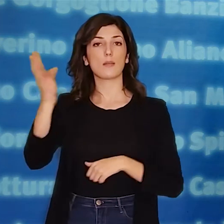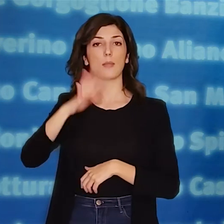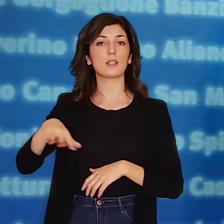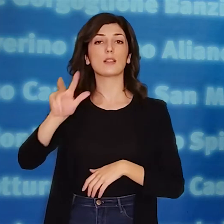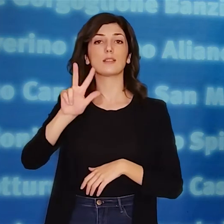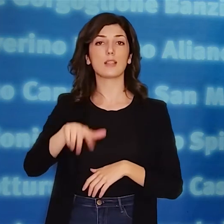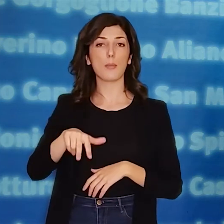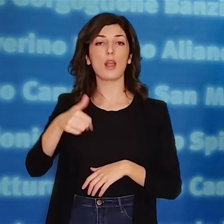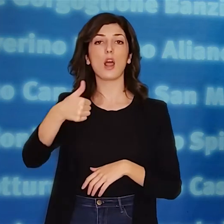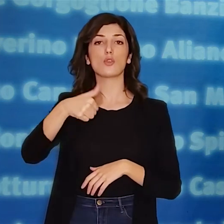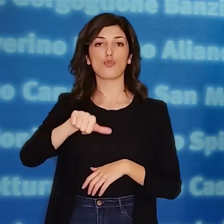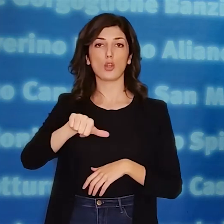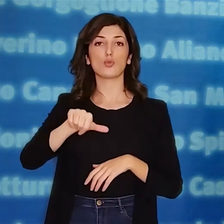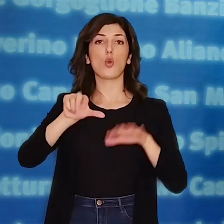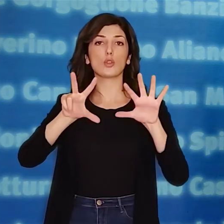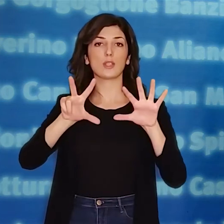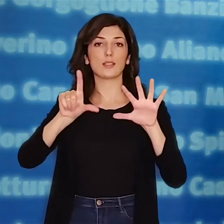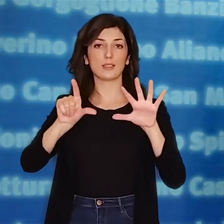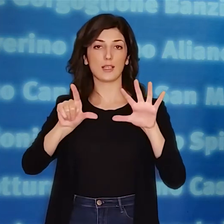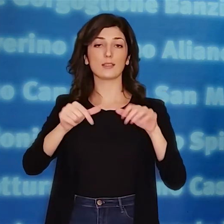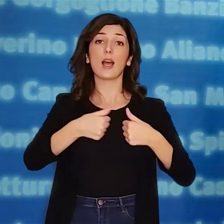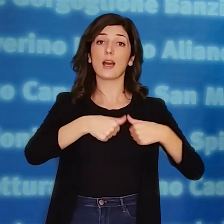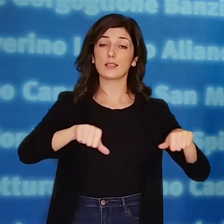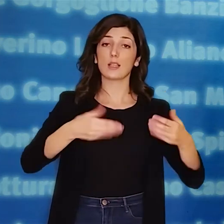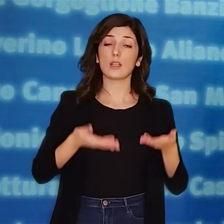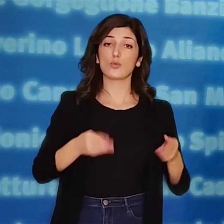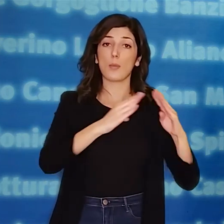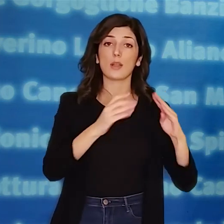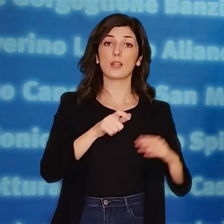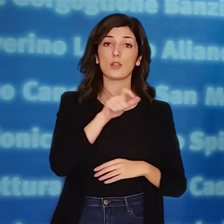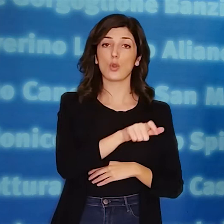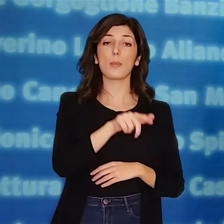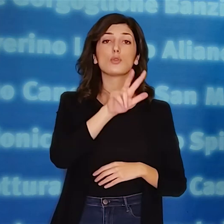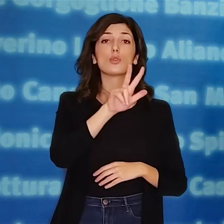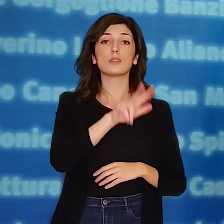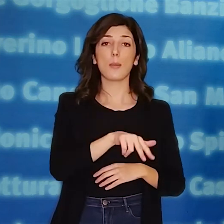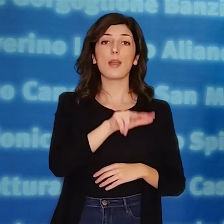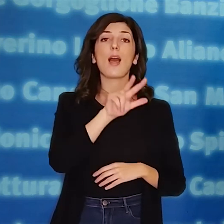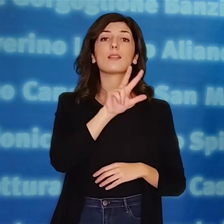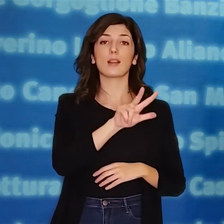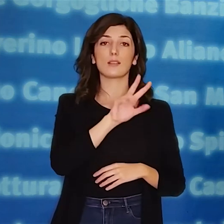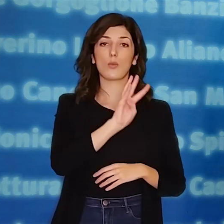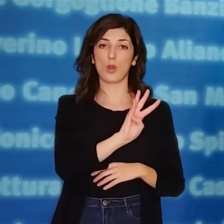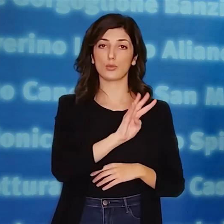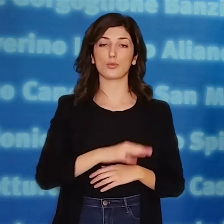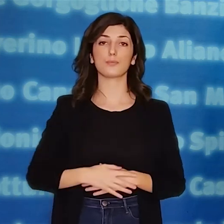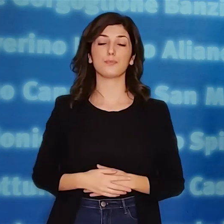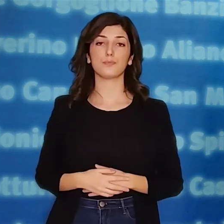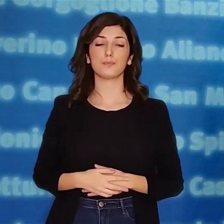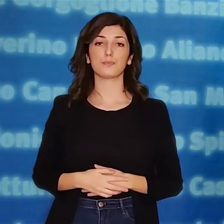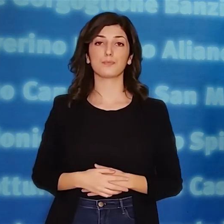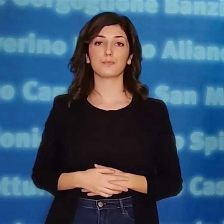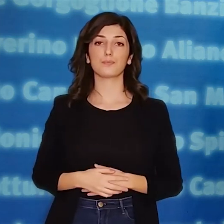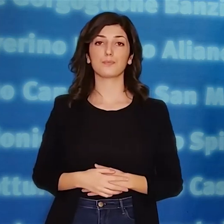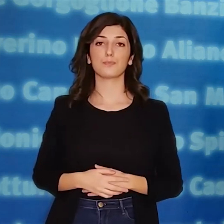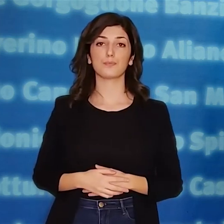residenti sono 3.187 mentre i residenti ad oggi in isolamento domiciliare sono 3.034.